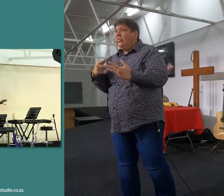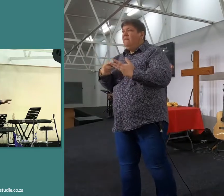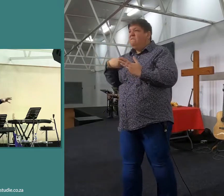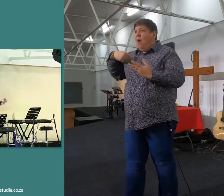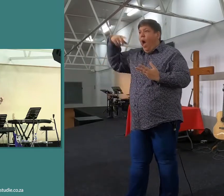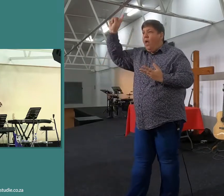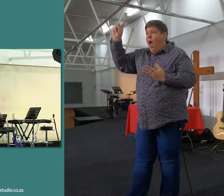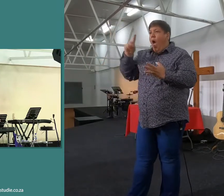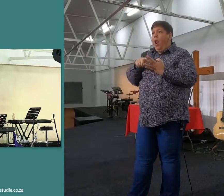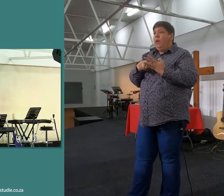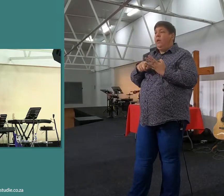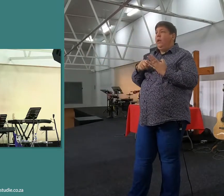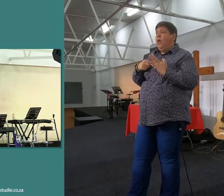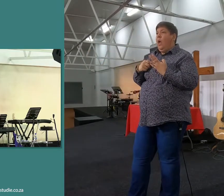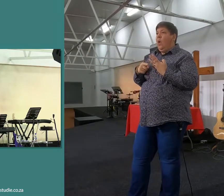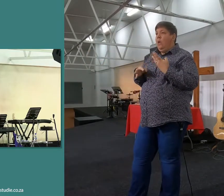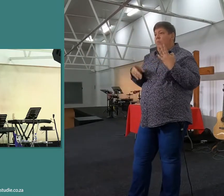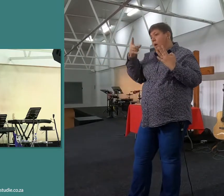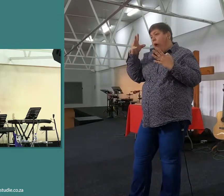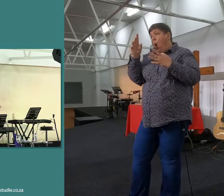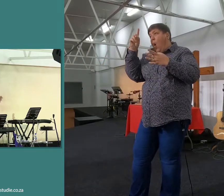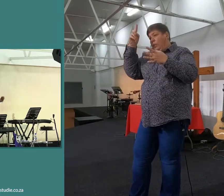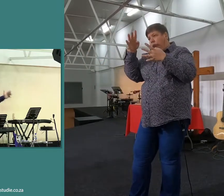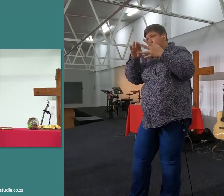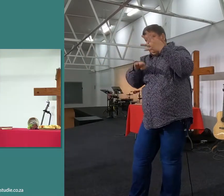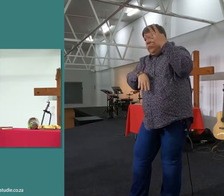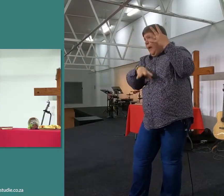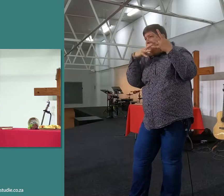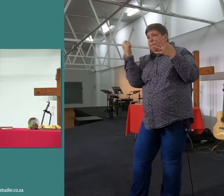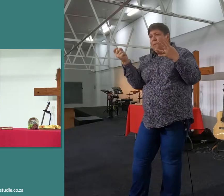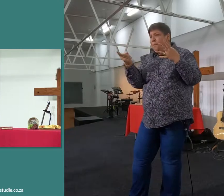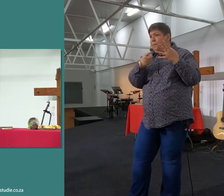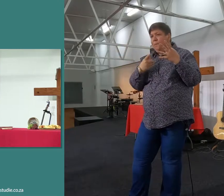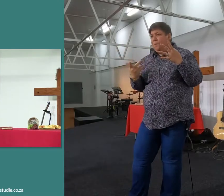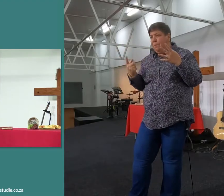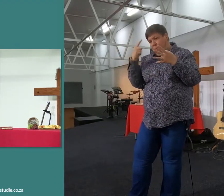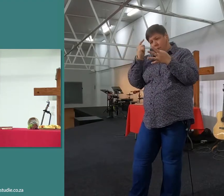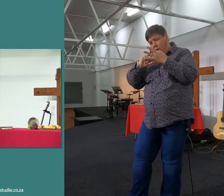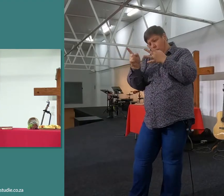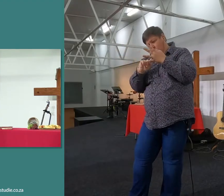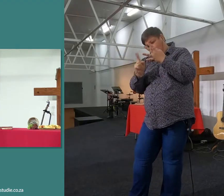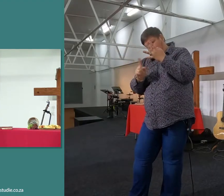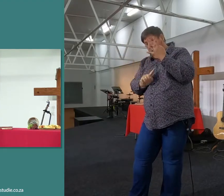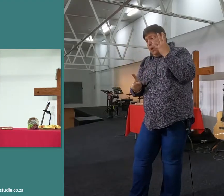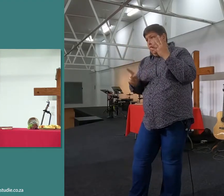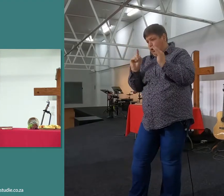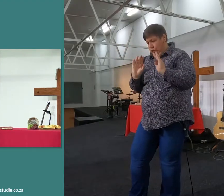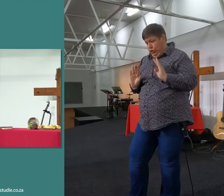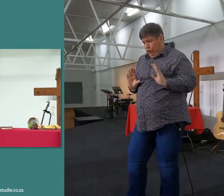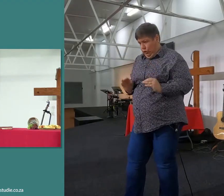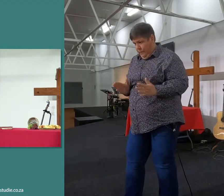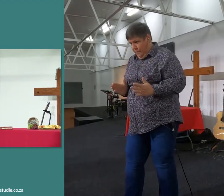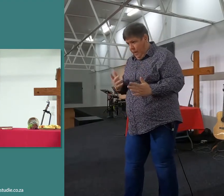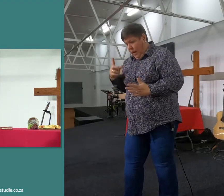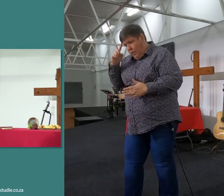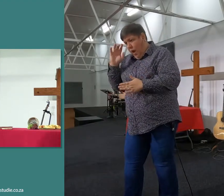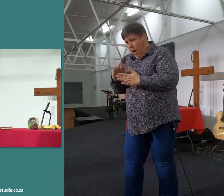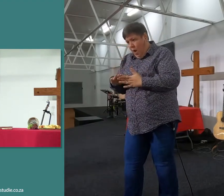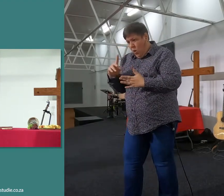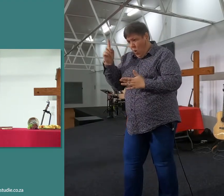om stil te staan, en stil te raak, by die woord van die Heere, ek moet dit een prioriteit maak, ek moet by een plek